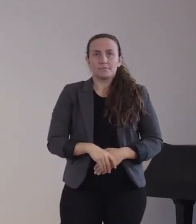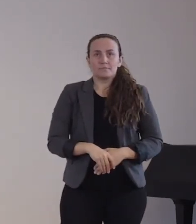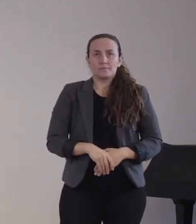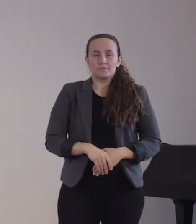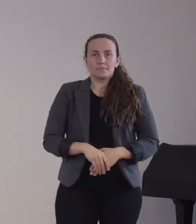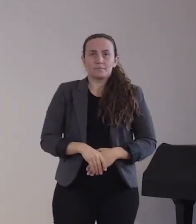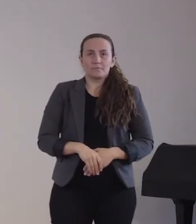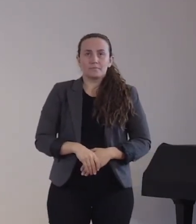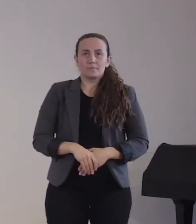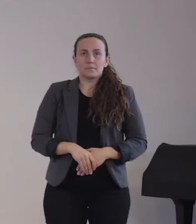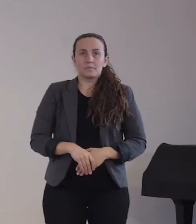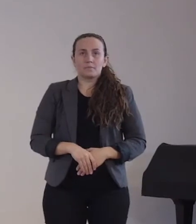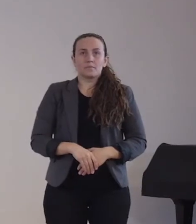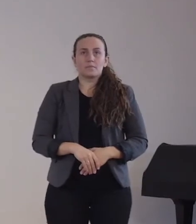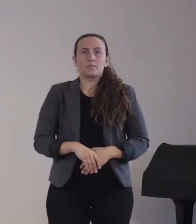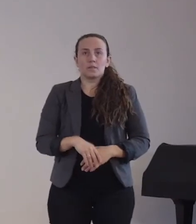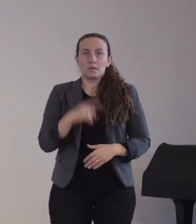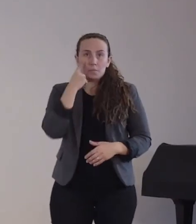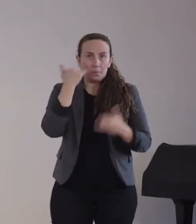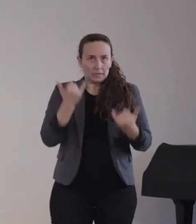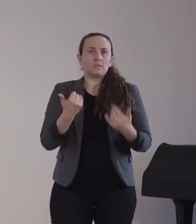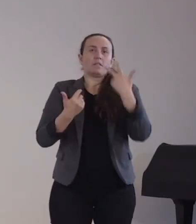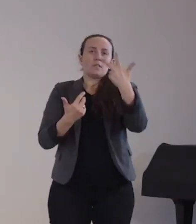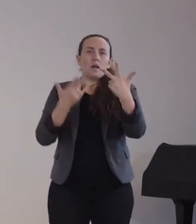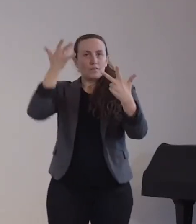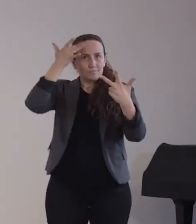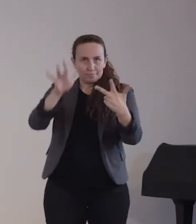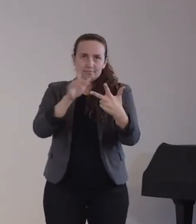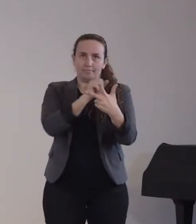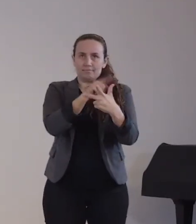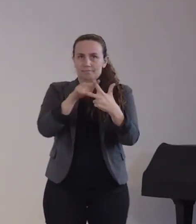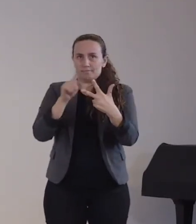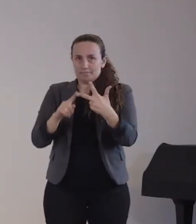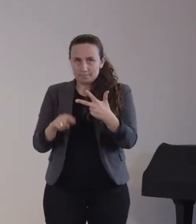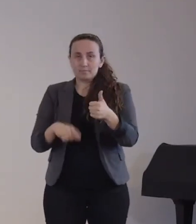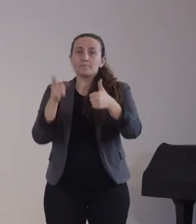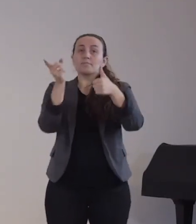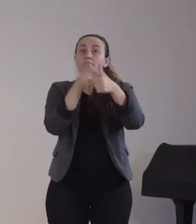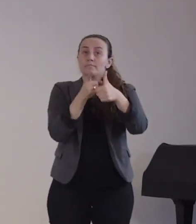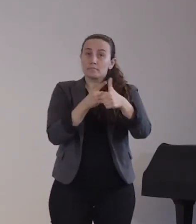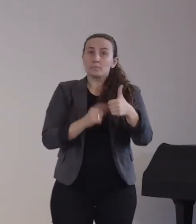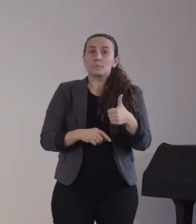Impfstoffe. Das ist einmal der Impfstoff von BioNTech-Pfizer,